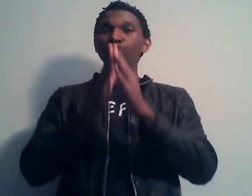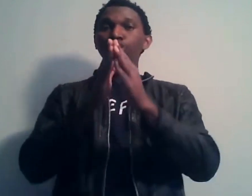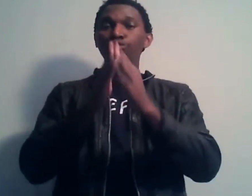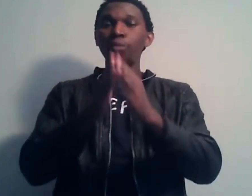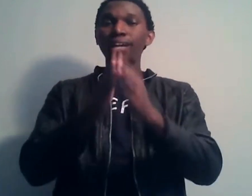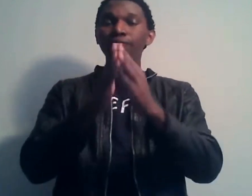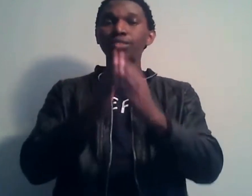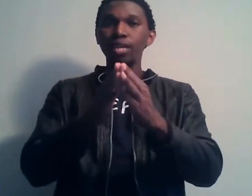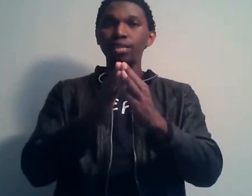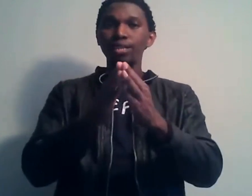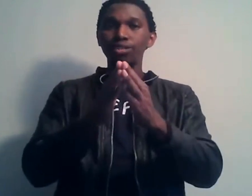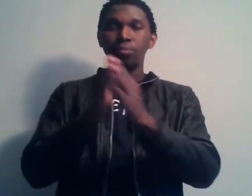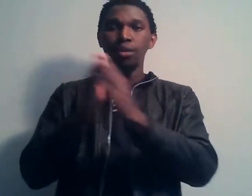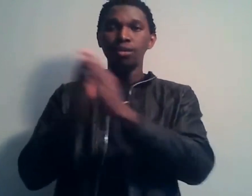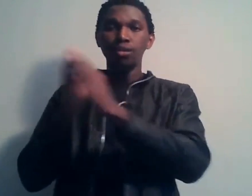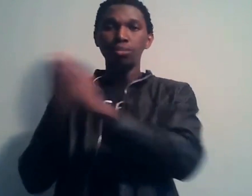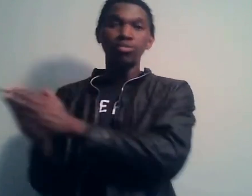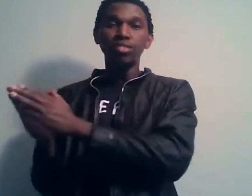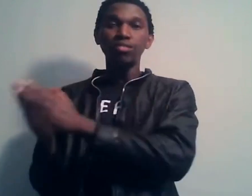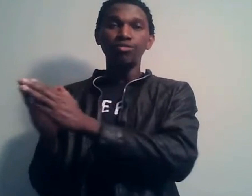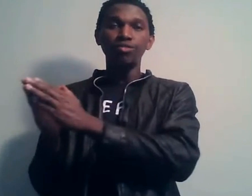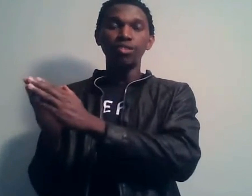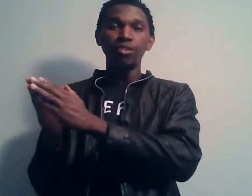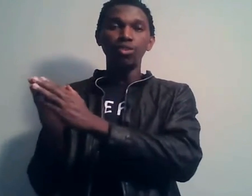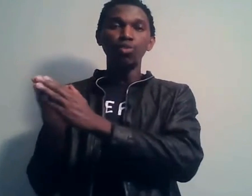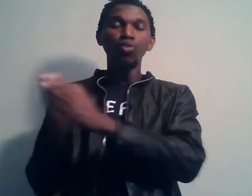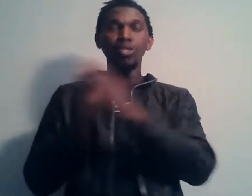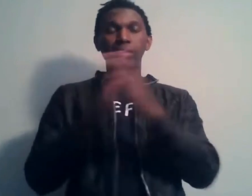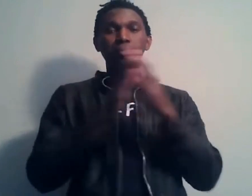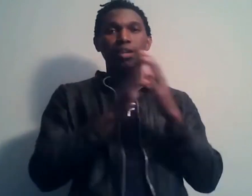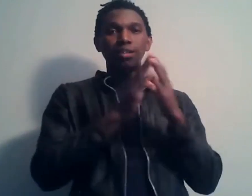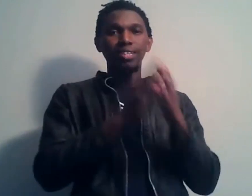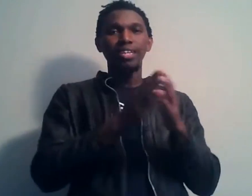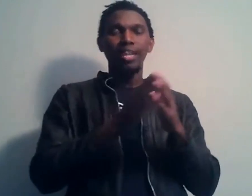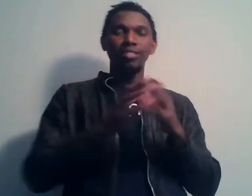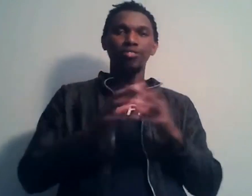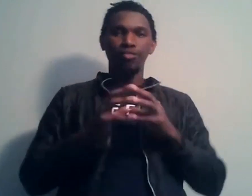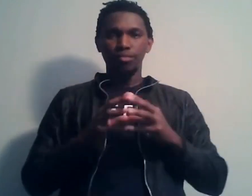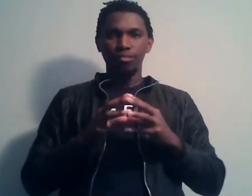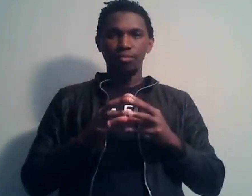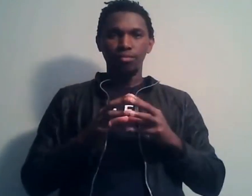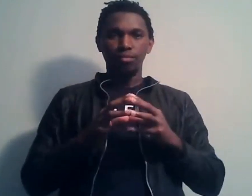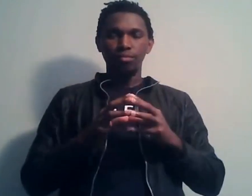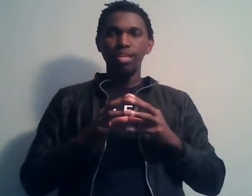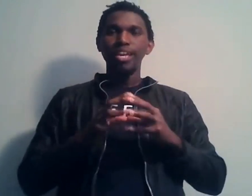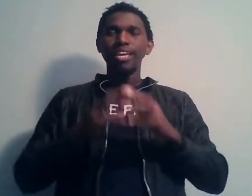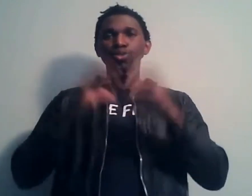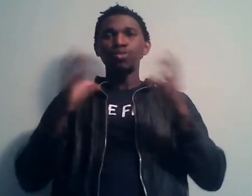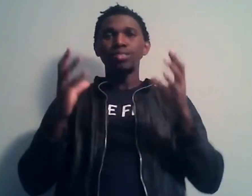Veux-tu transformer la vie de quelqu'un dans un plan positif ou dans un plan négatif ? Et ensuite,